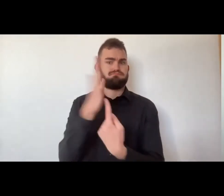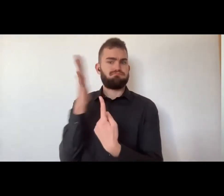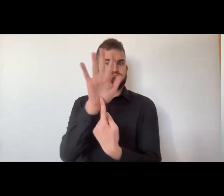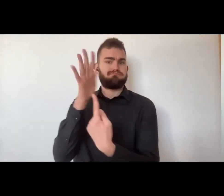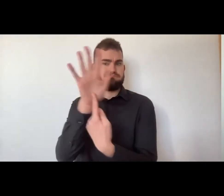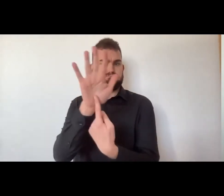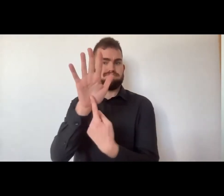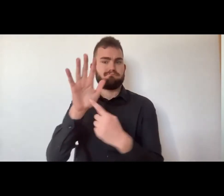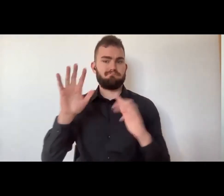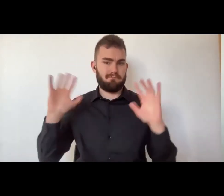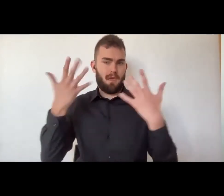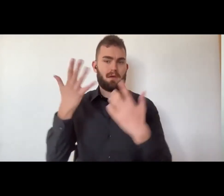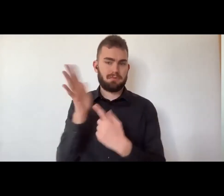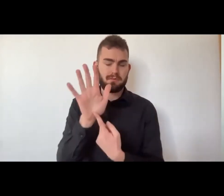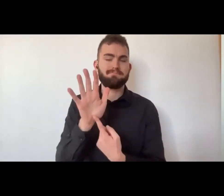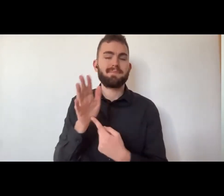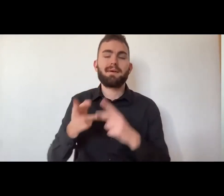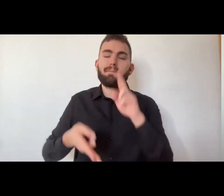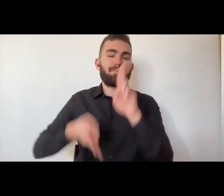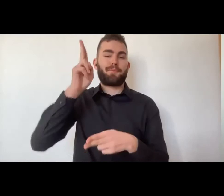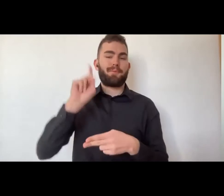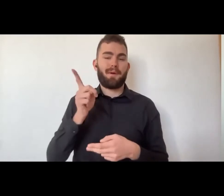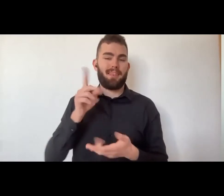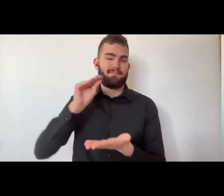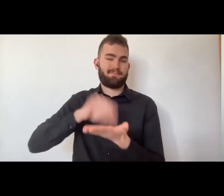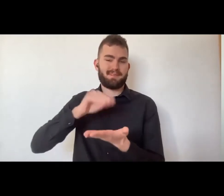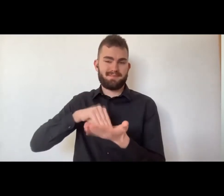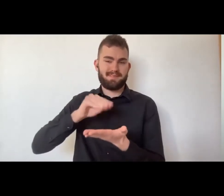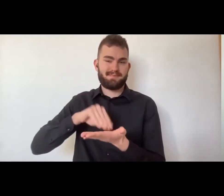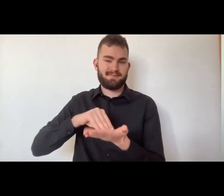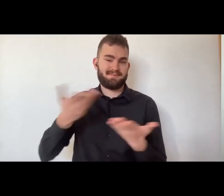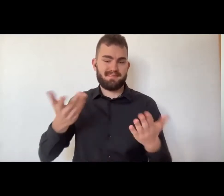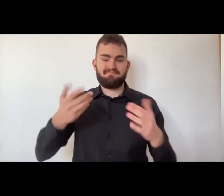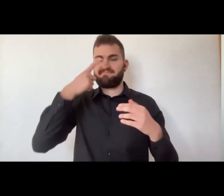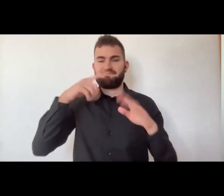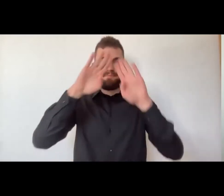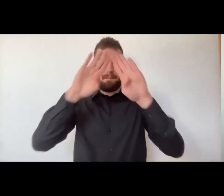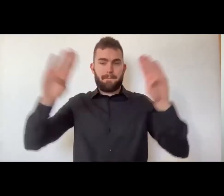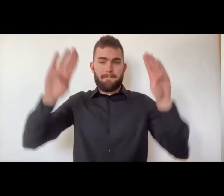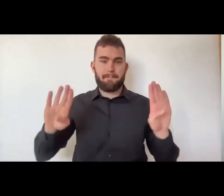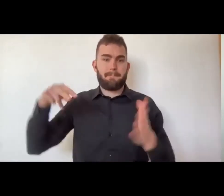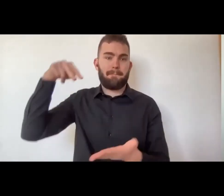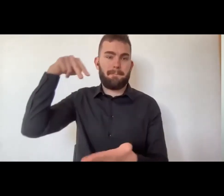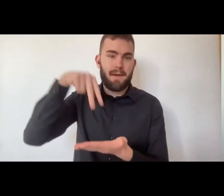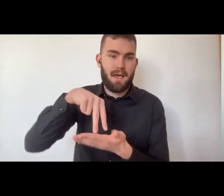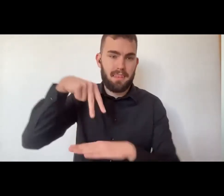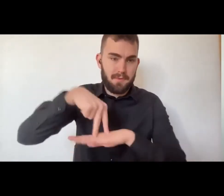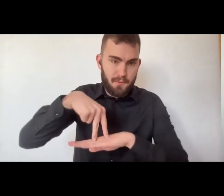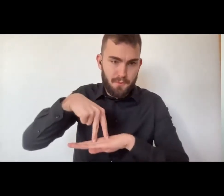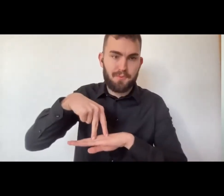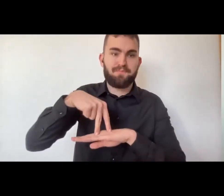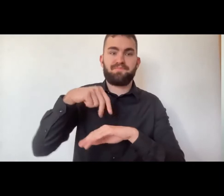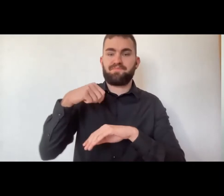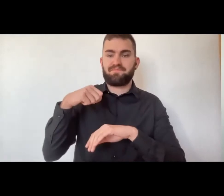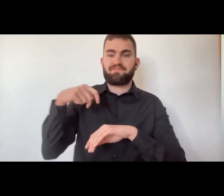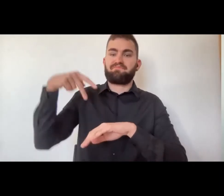Nel 1900 l'arte naturalmente era esibita, ma era esibita per lo più in presenza. In